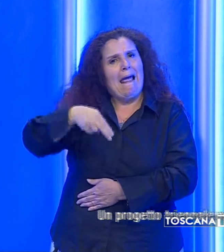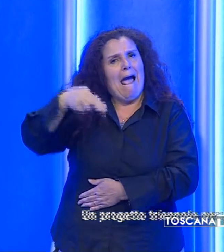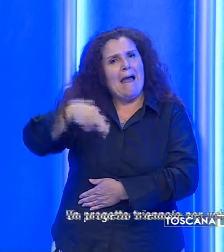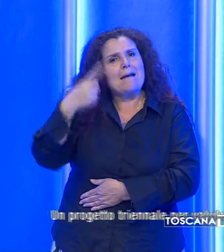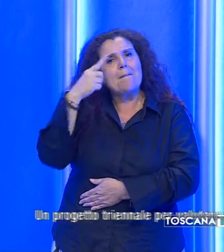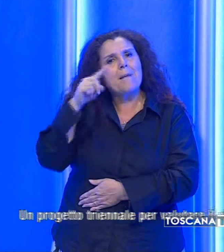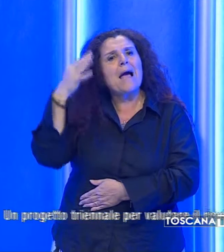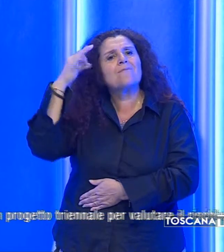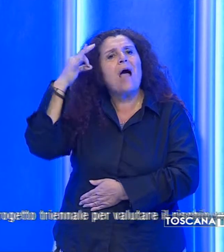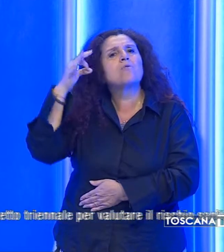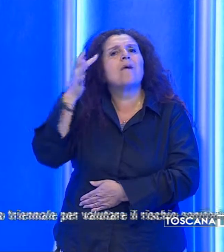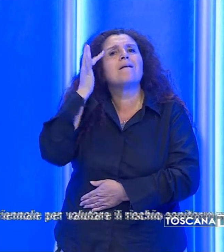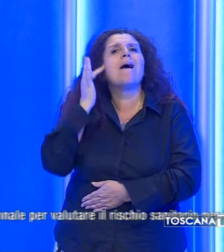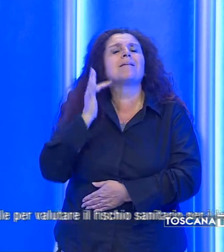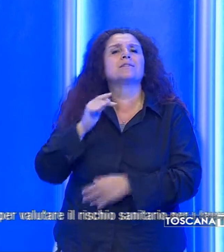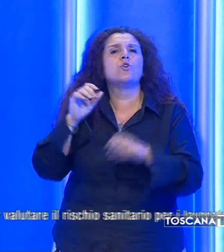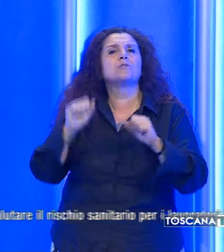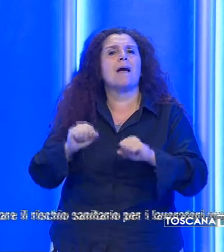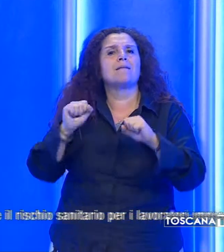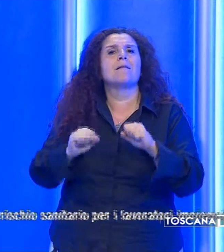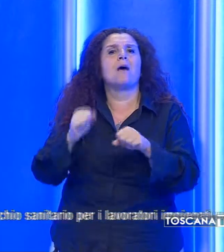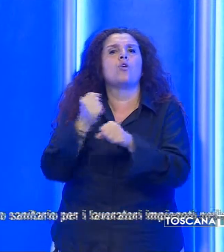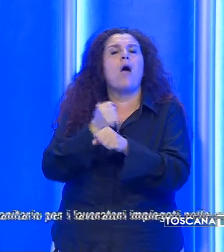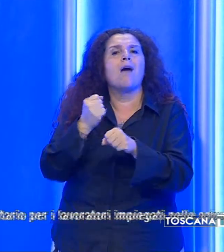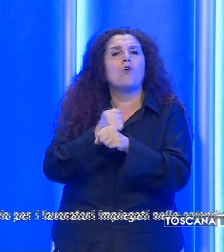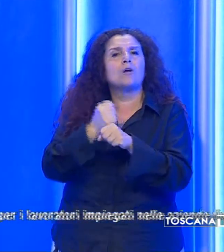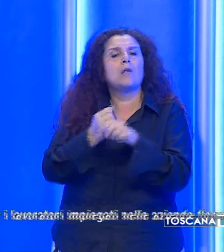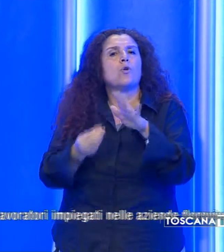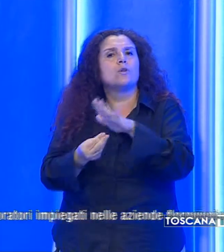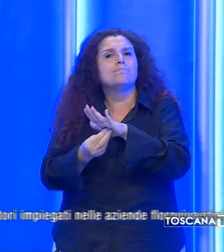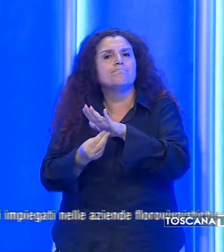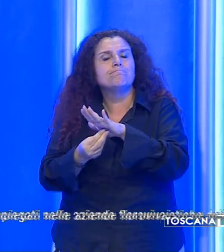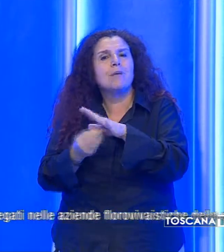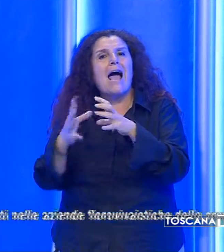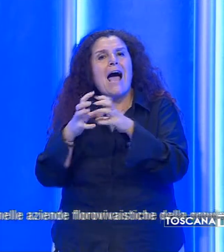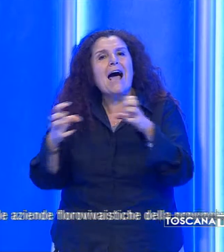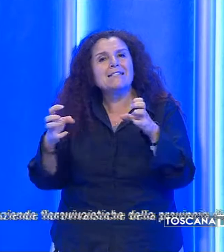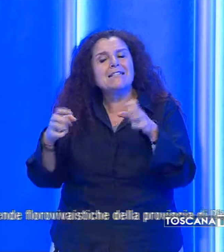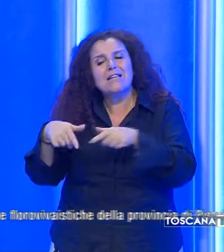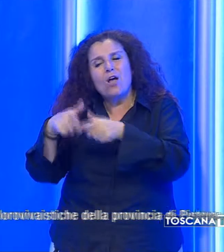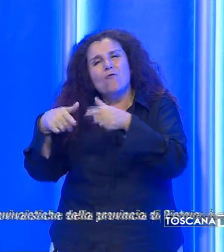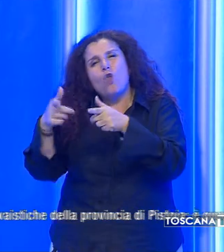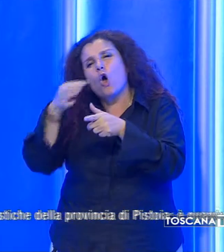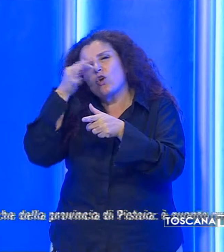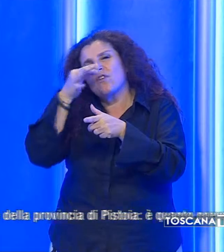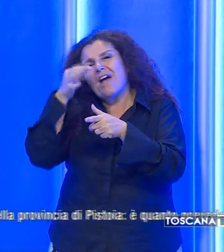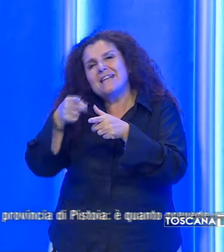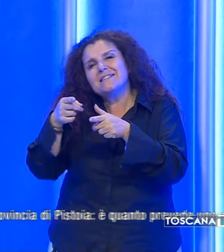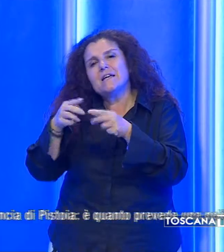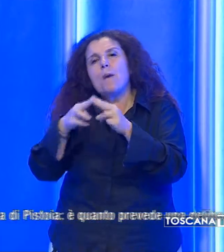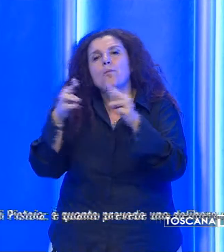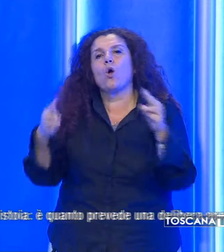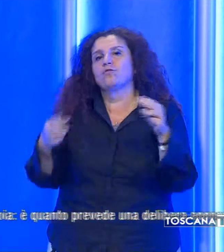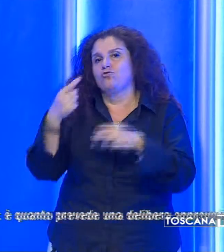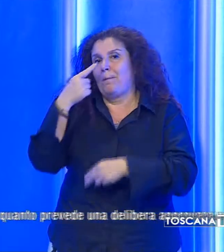valutare il rischio sanitario per i lavoratori impiegati nelle aziende florovivaistiche della provincia di